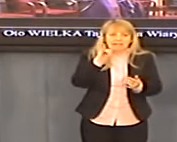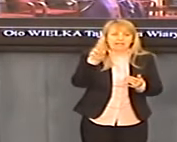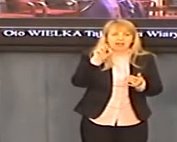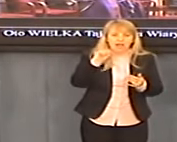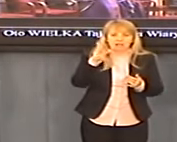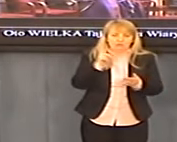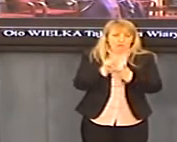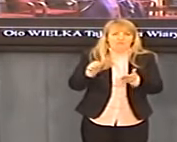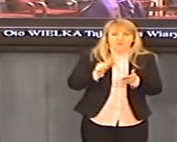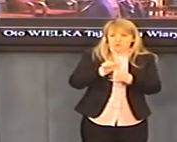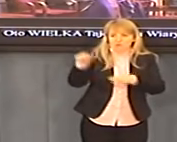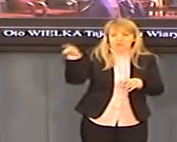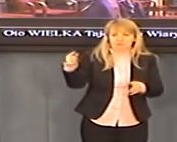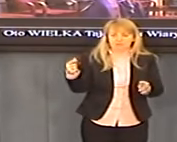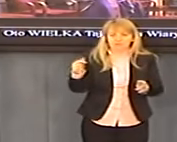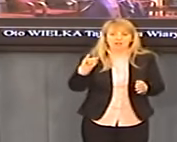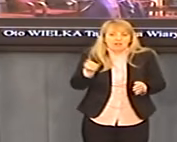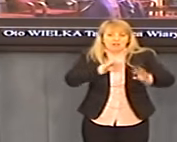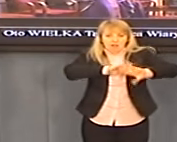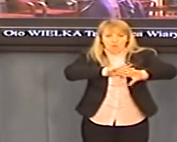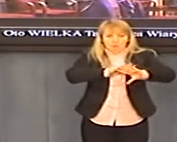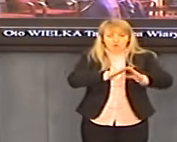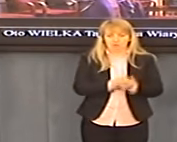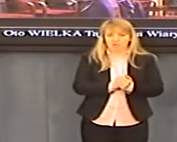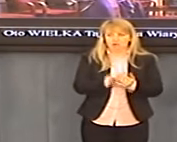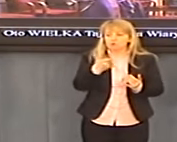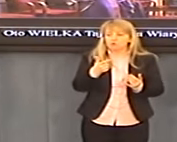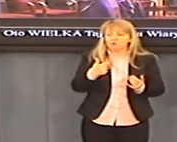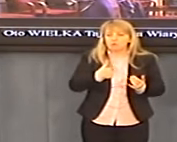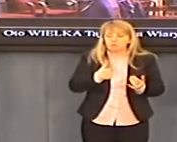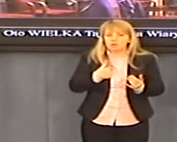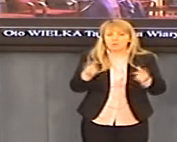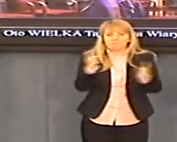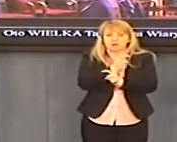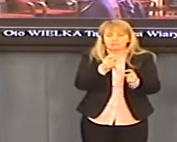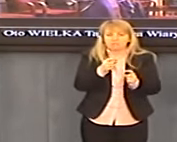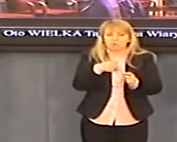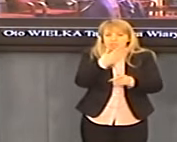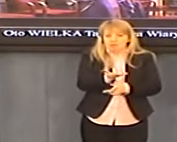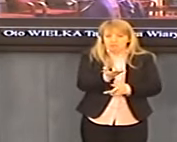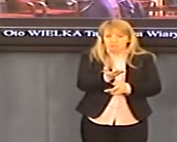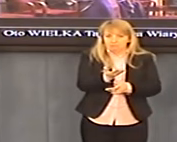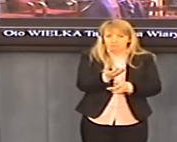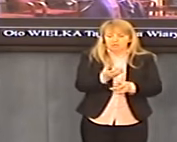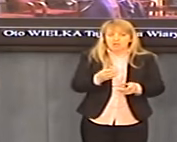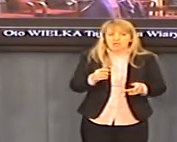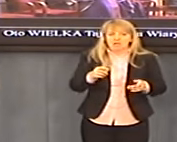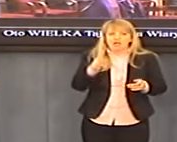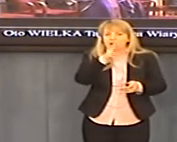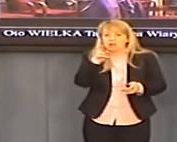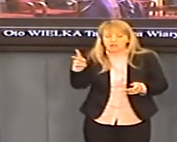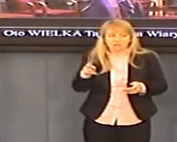Na czym ma polegać ta obrona i co my będziemy z tego mieli? Bo każdy szef rządu powinien merkantylnie